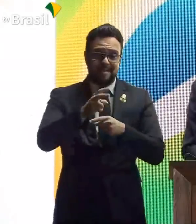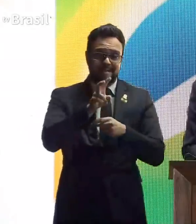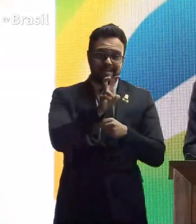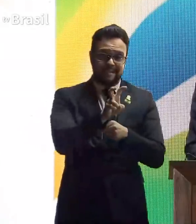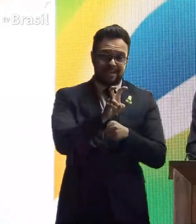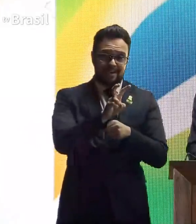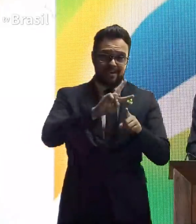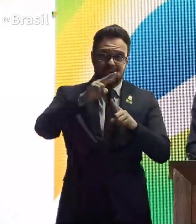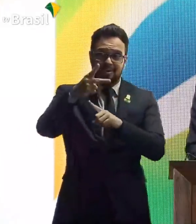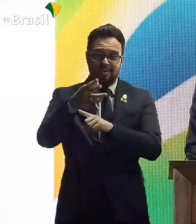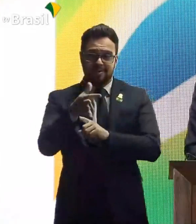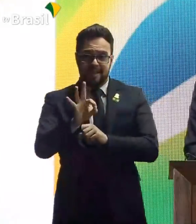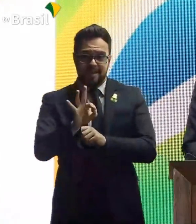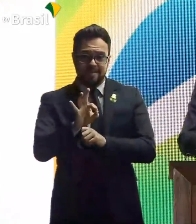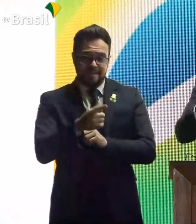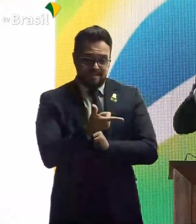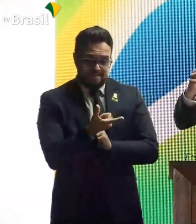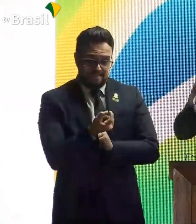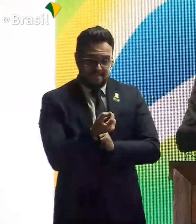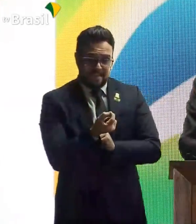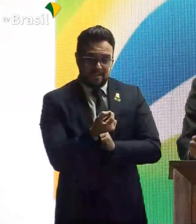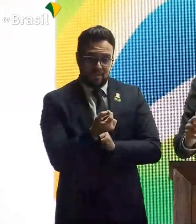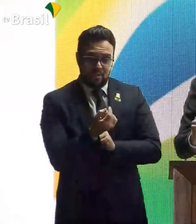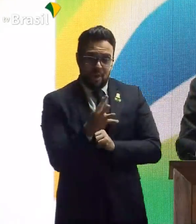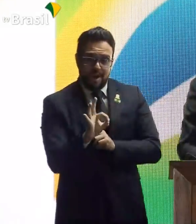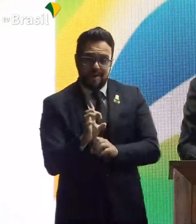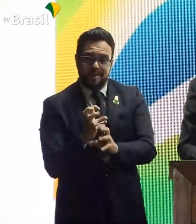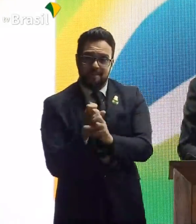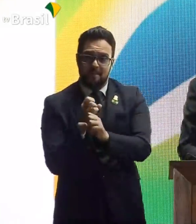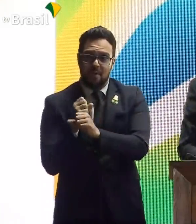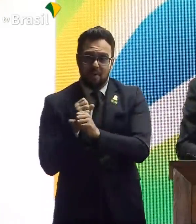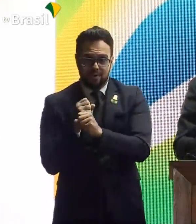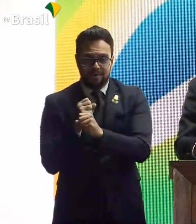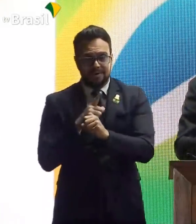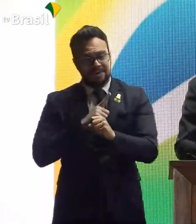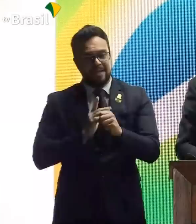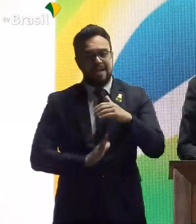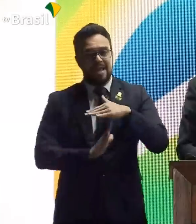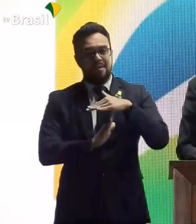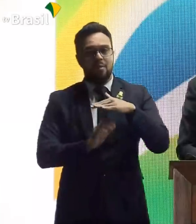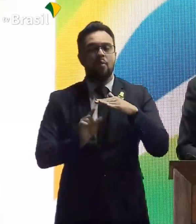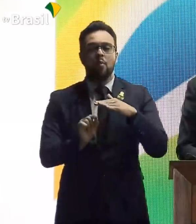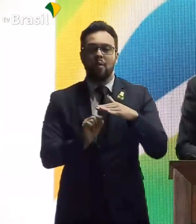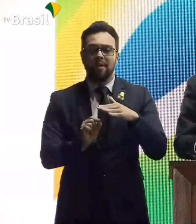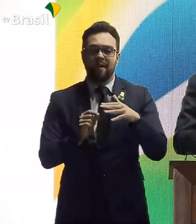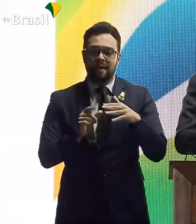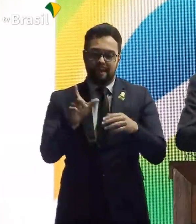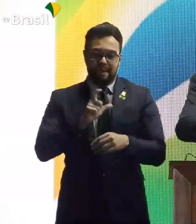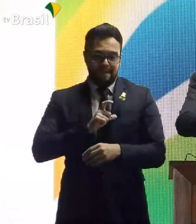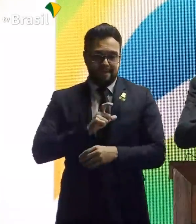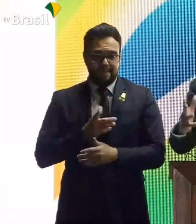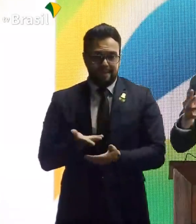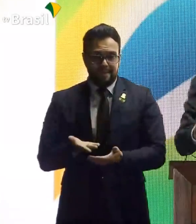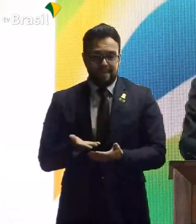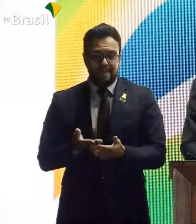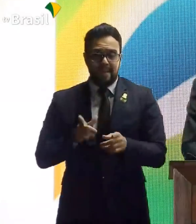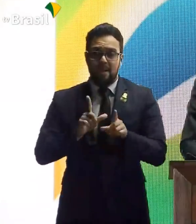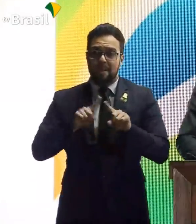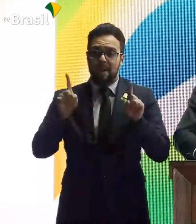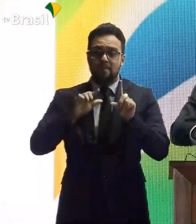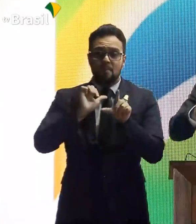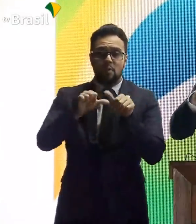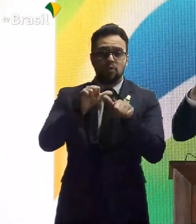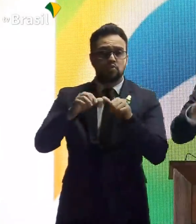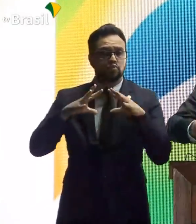de 20 para 40 pontos, o limite para se perder a carteira. O relator na Câmara mudou tudo.